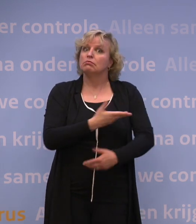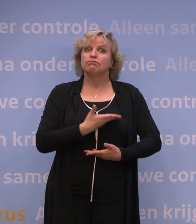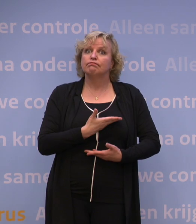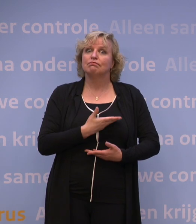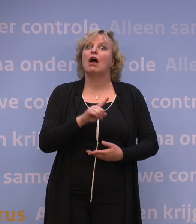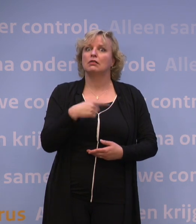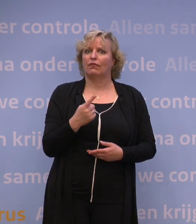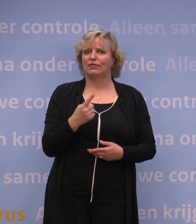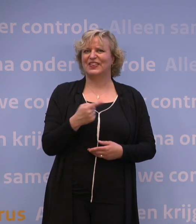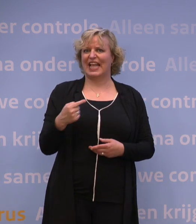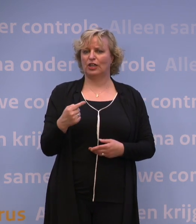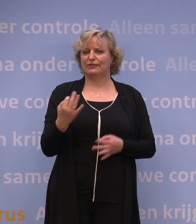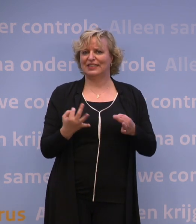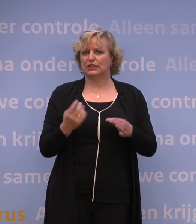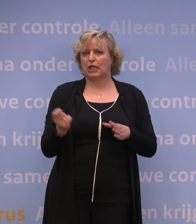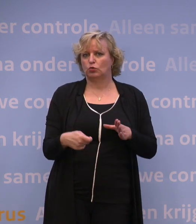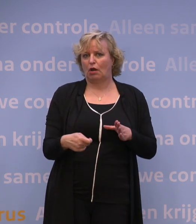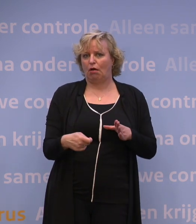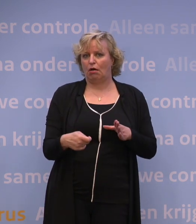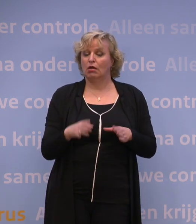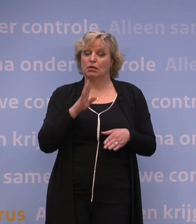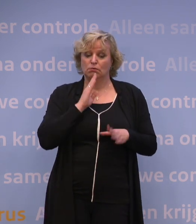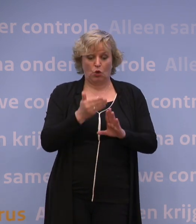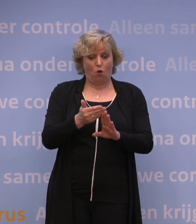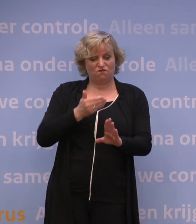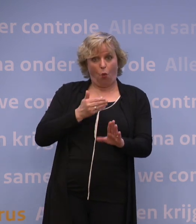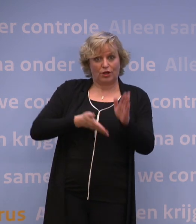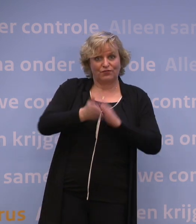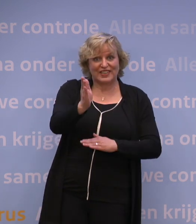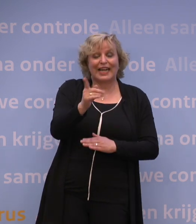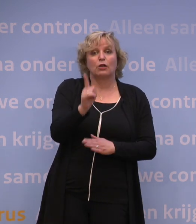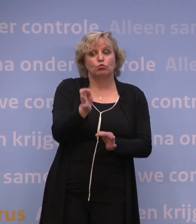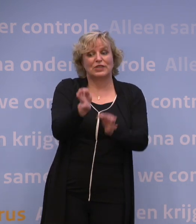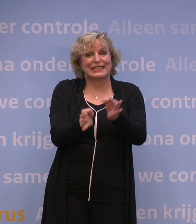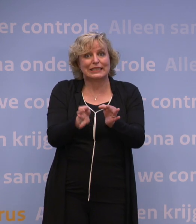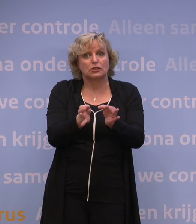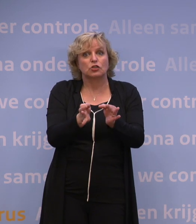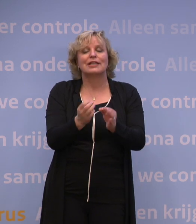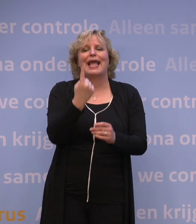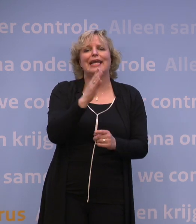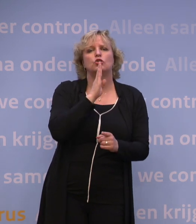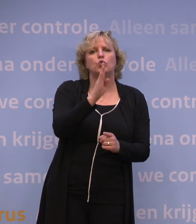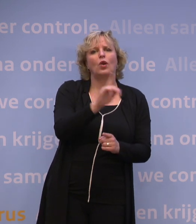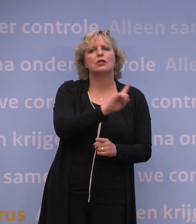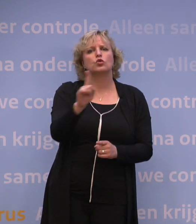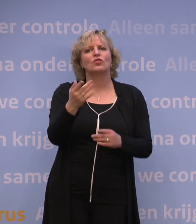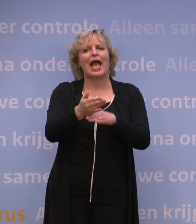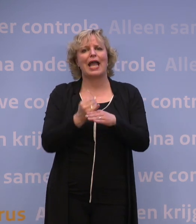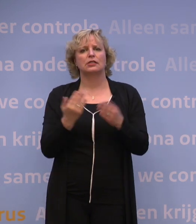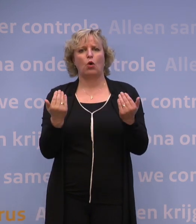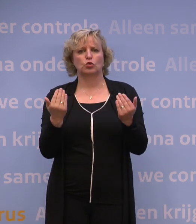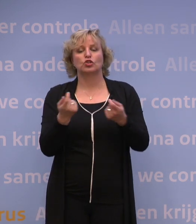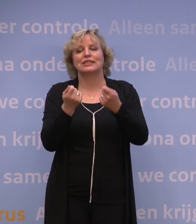testuitslag. En als jij of je kinderen zich voor vertrek moeten laten testen, dan kan dat vanaf 1 juli tot eind augustus gratis.